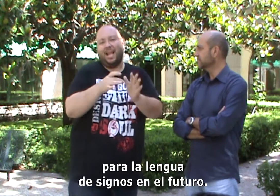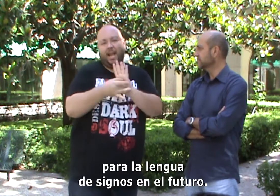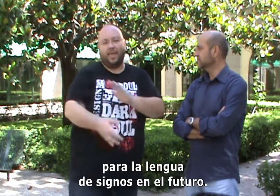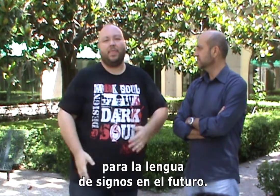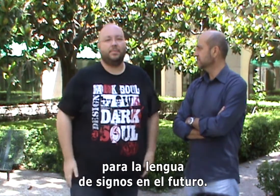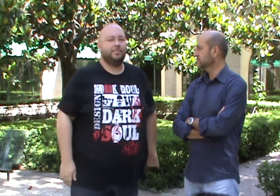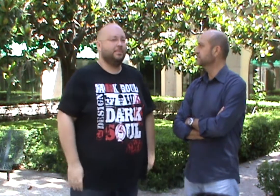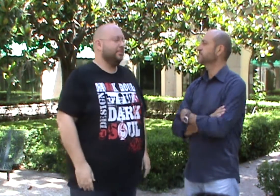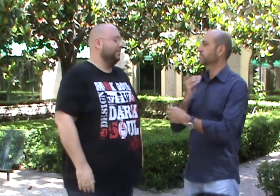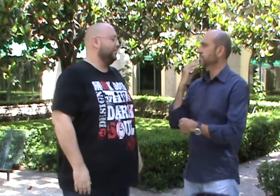futuro.